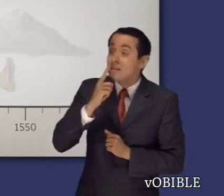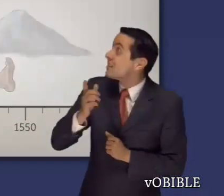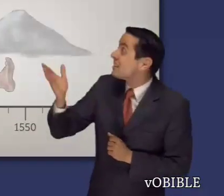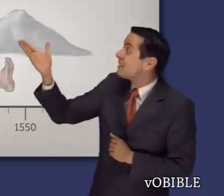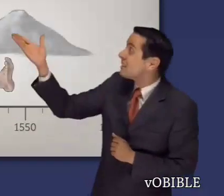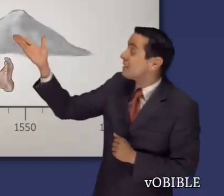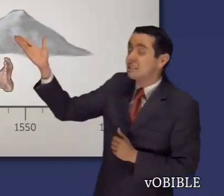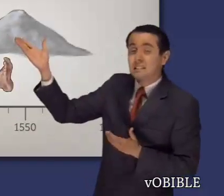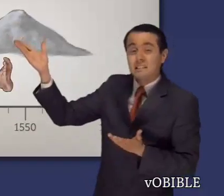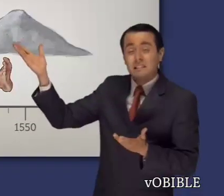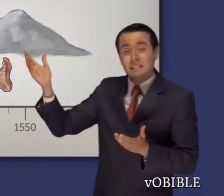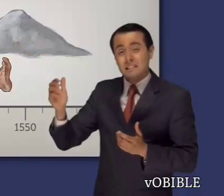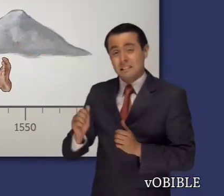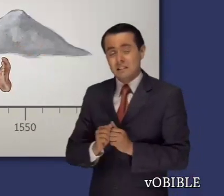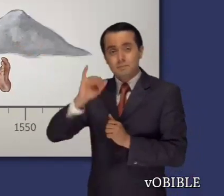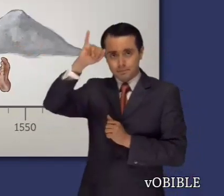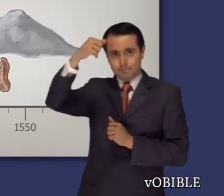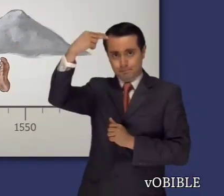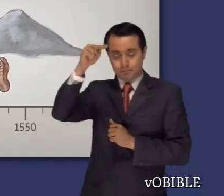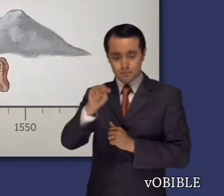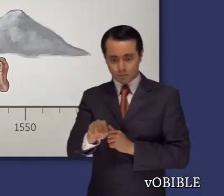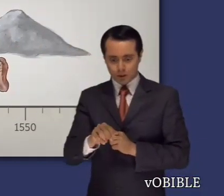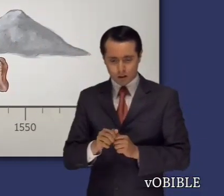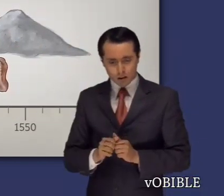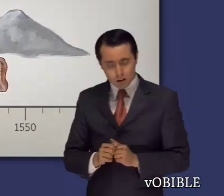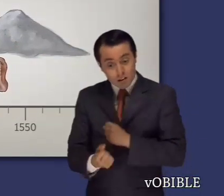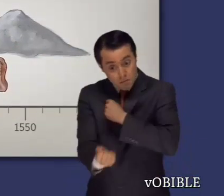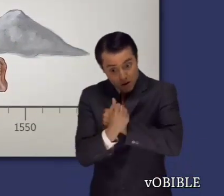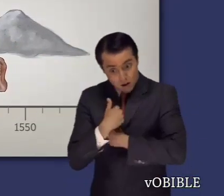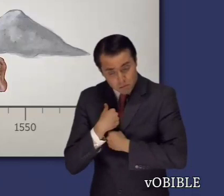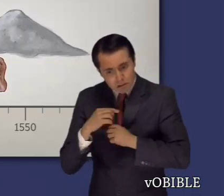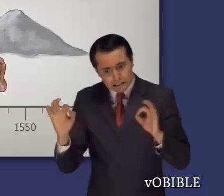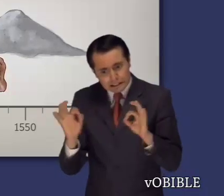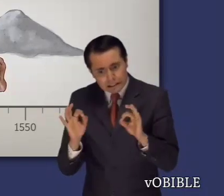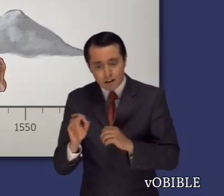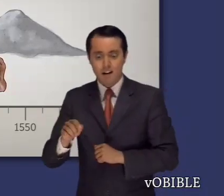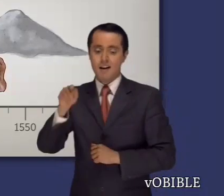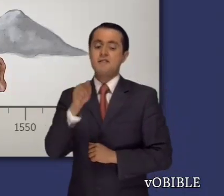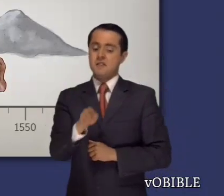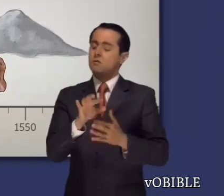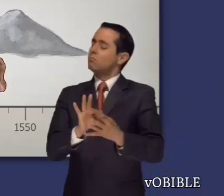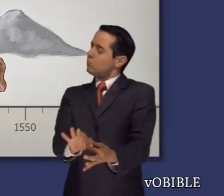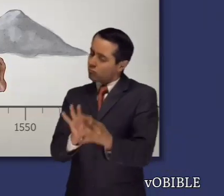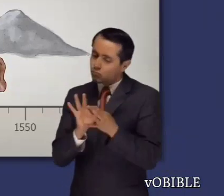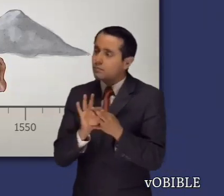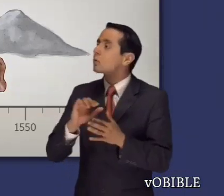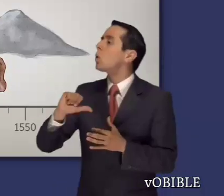Cuando estos sucesos tuvieron lugar, Jehová dijo que no había otro hombre como Job en toda la tierra.